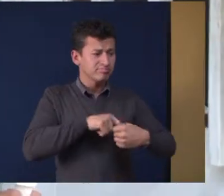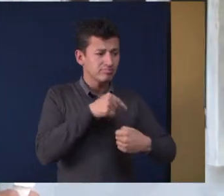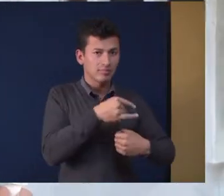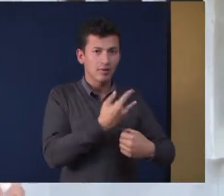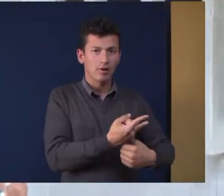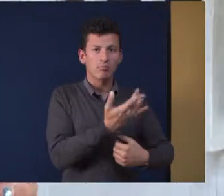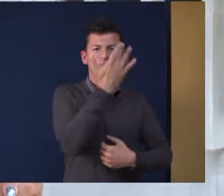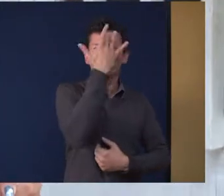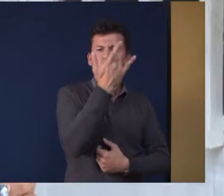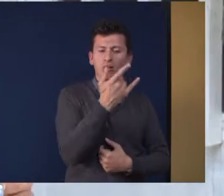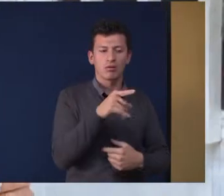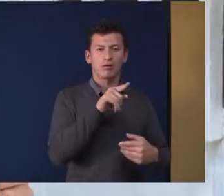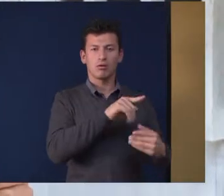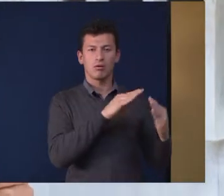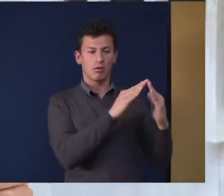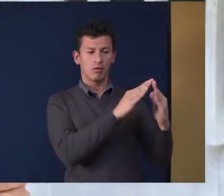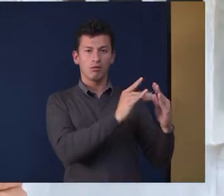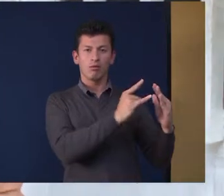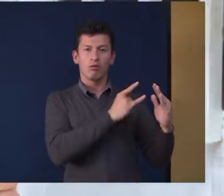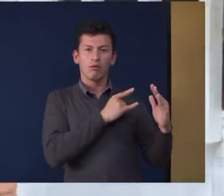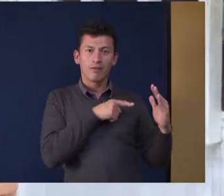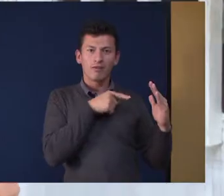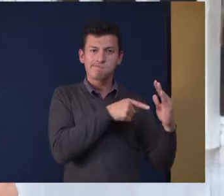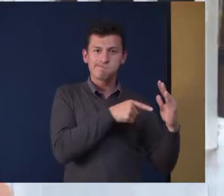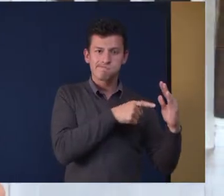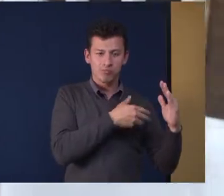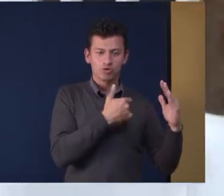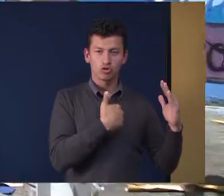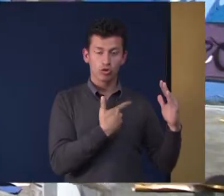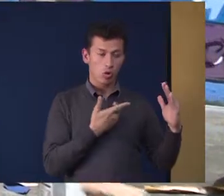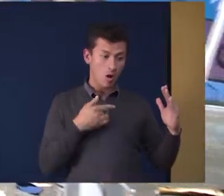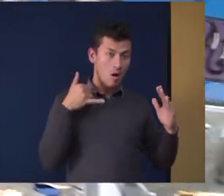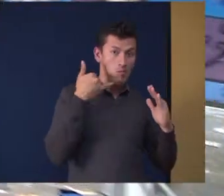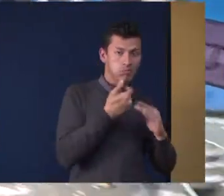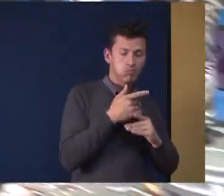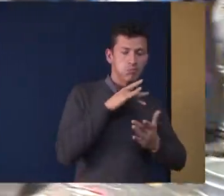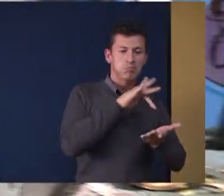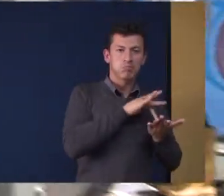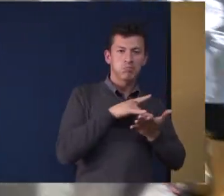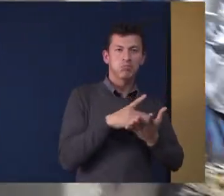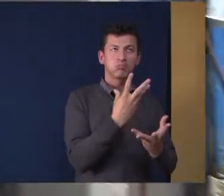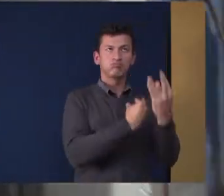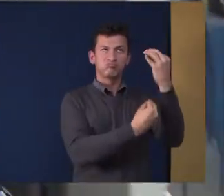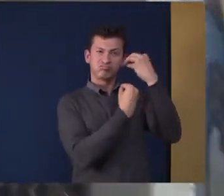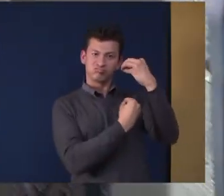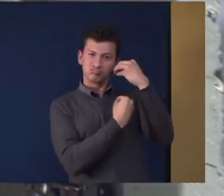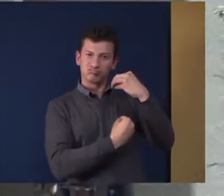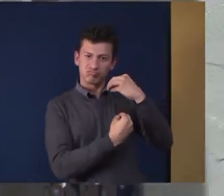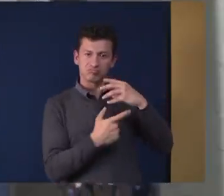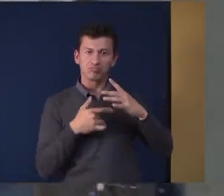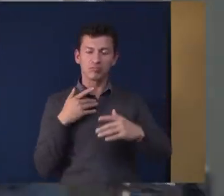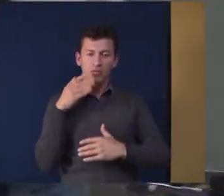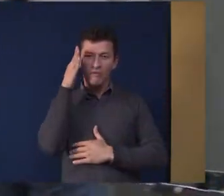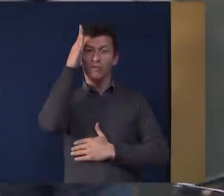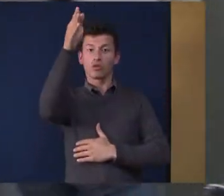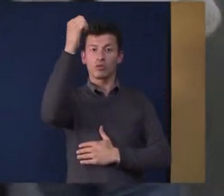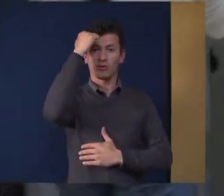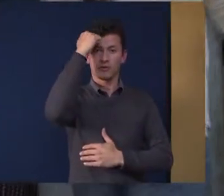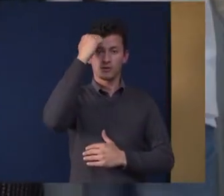casa, es donde estoy preparándome para ser una futura docente Es mi universidad y pues no solamente la universidad es para